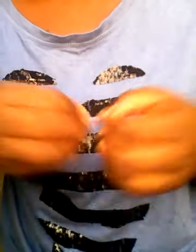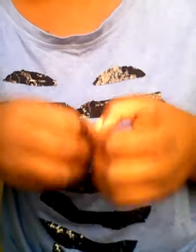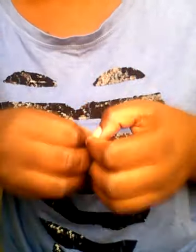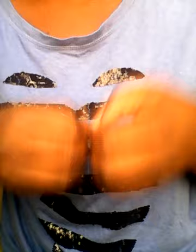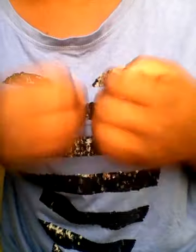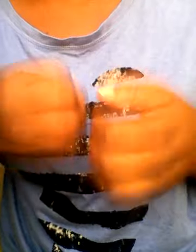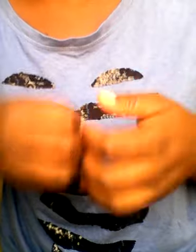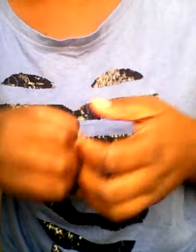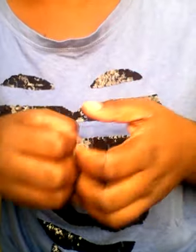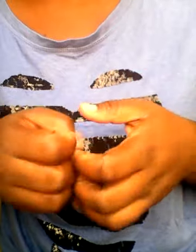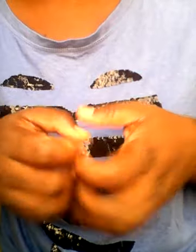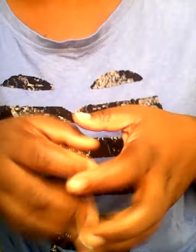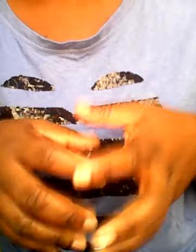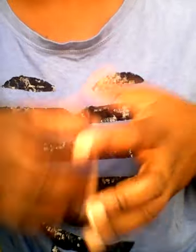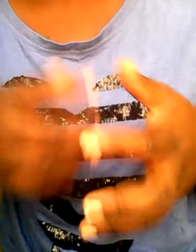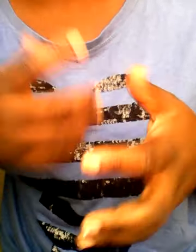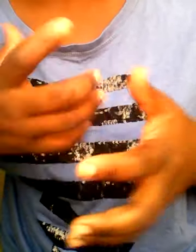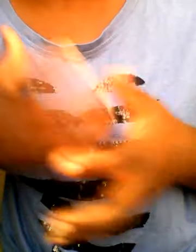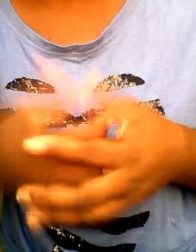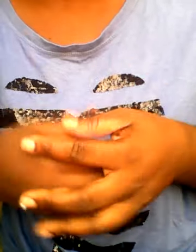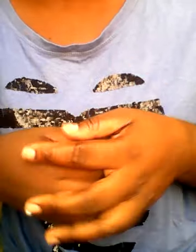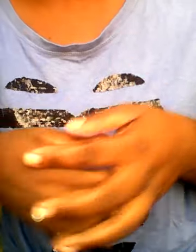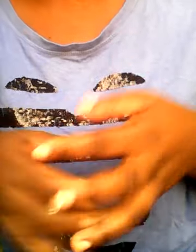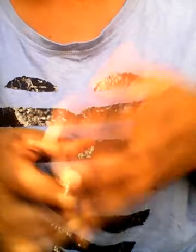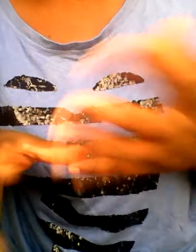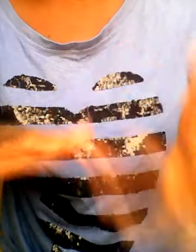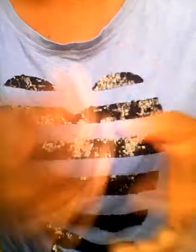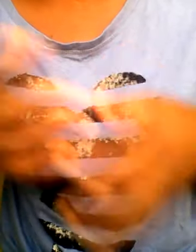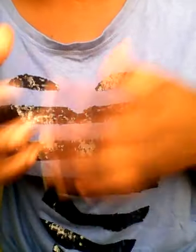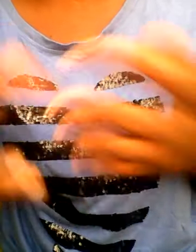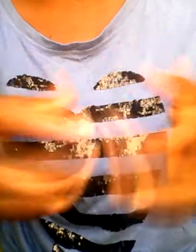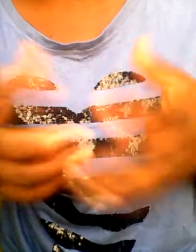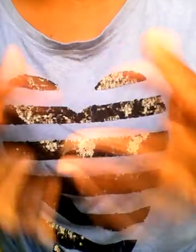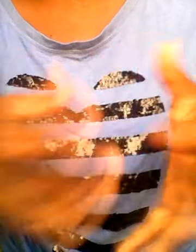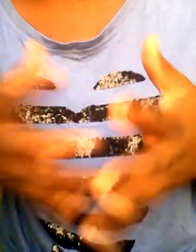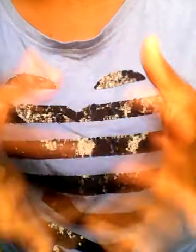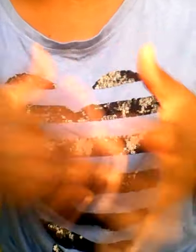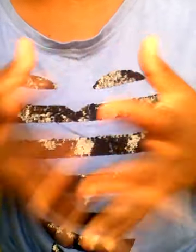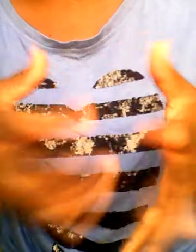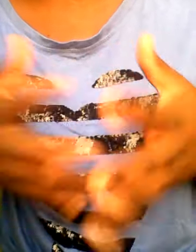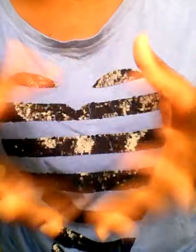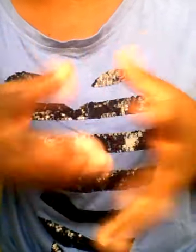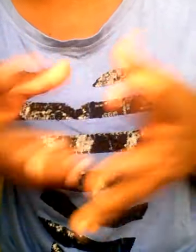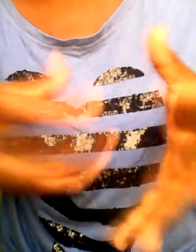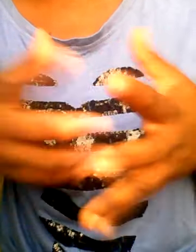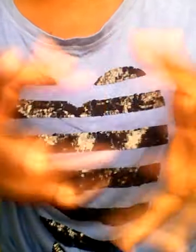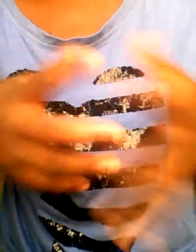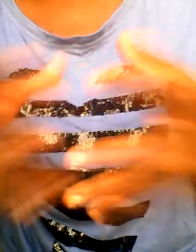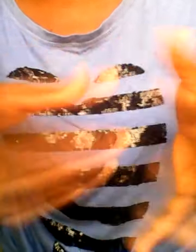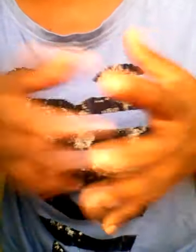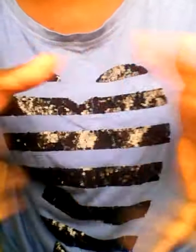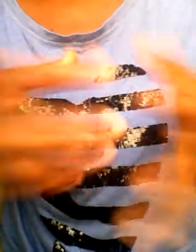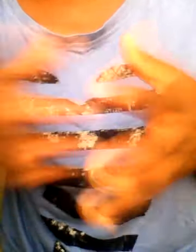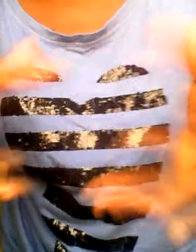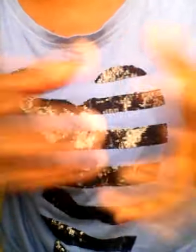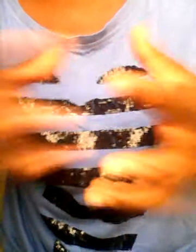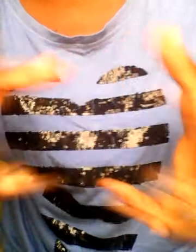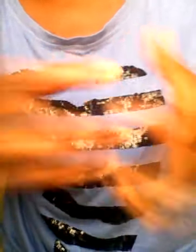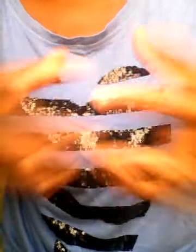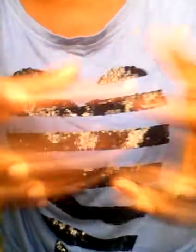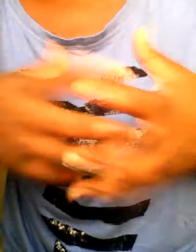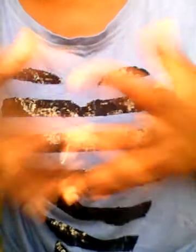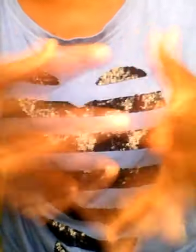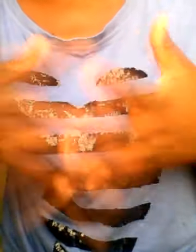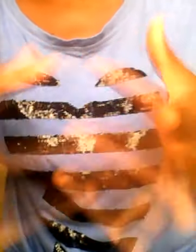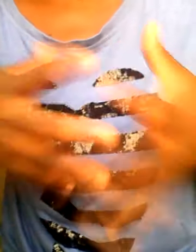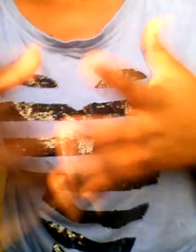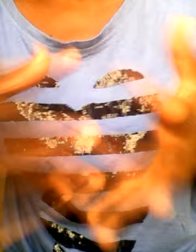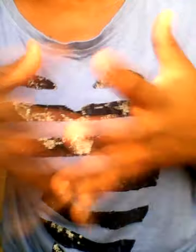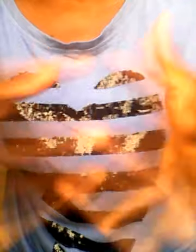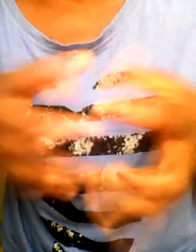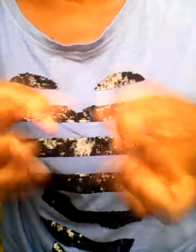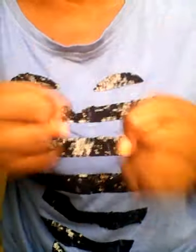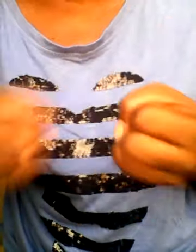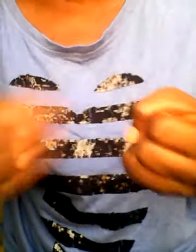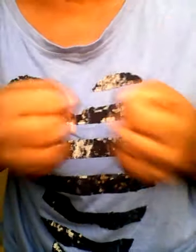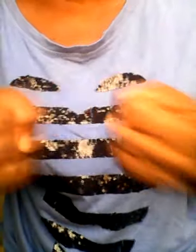bon bain chaud dans une baignoire tout jouait enfin bonne hausse moussante chaude là